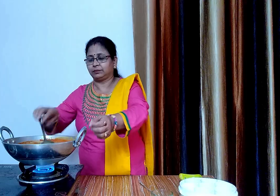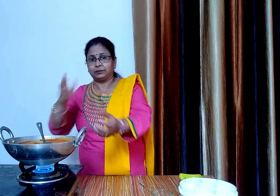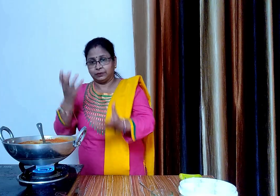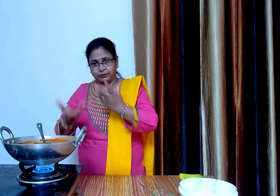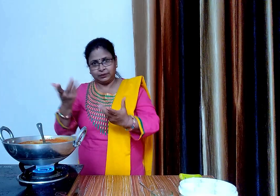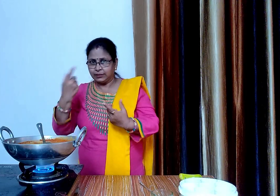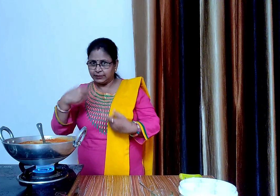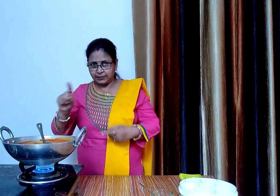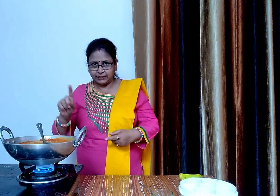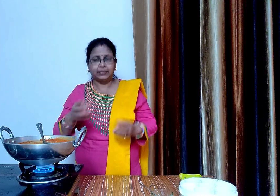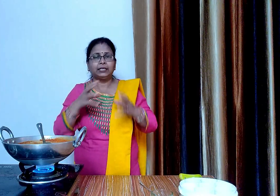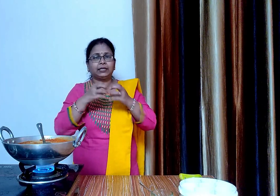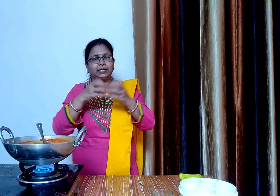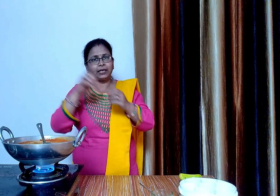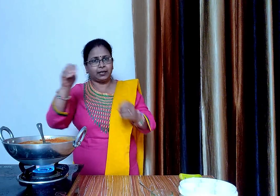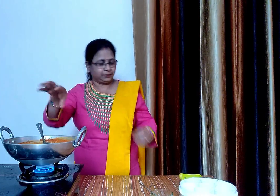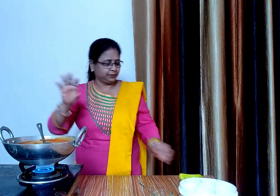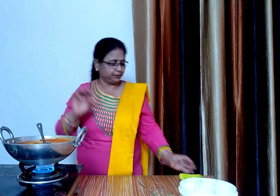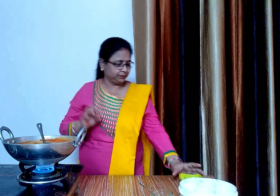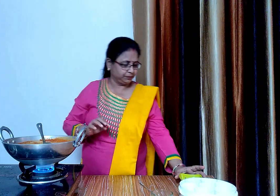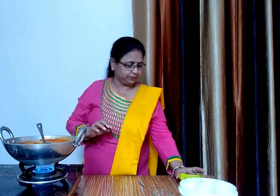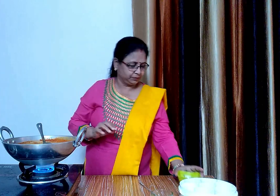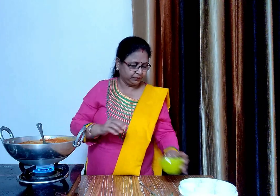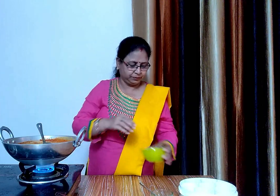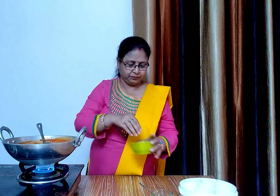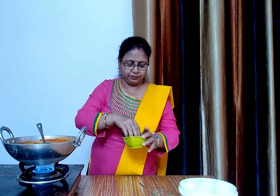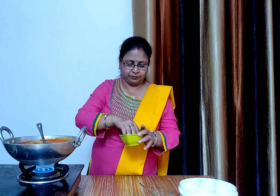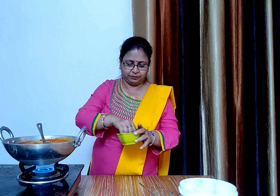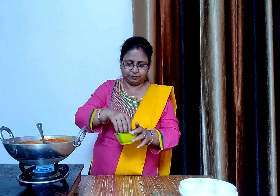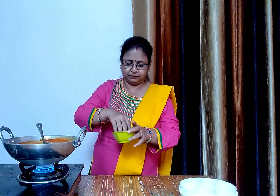दाल उबल चुकी है अब हम बारी काटे हुए तन्या के पत्ते डालेंगे